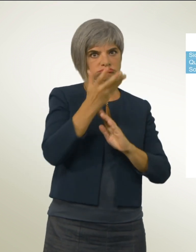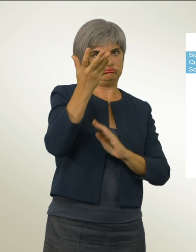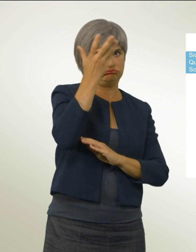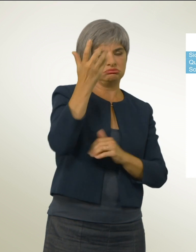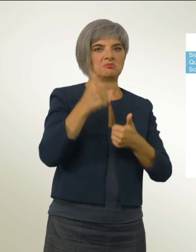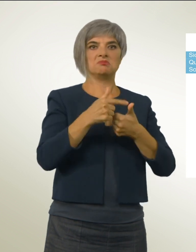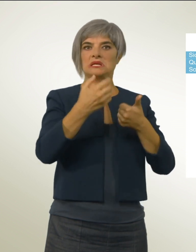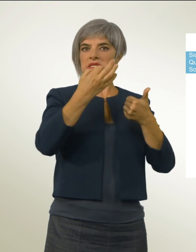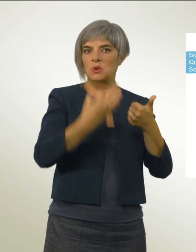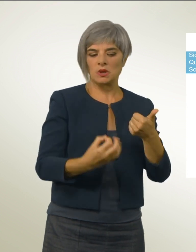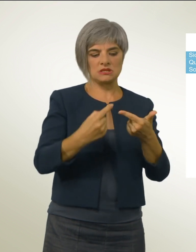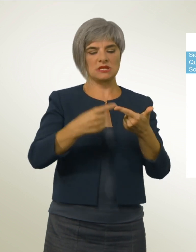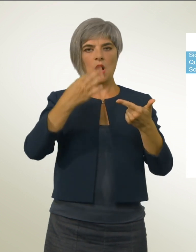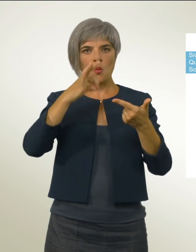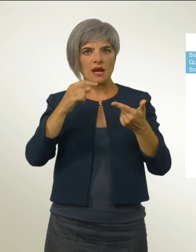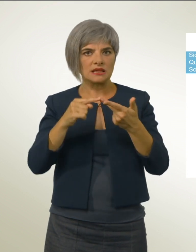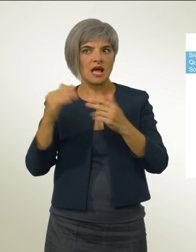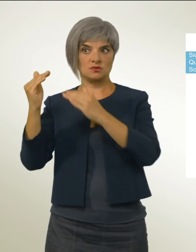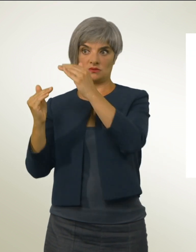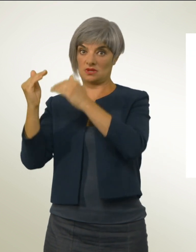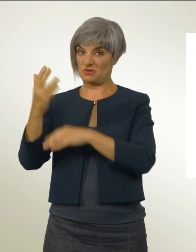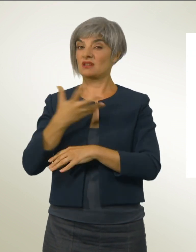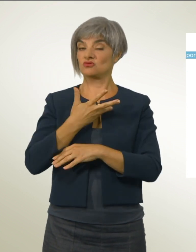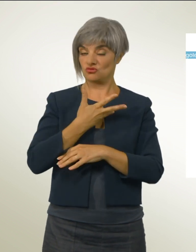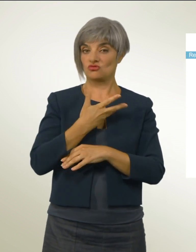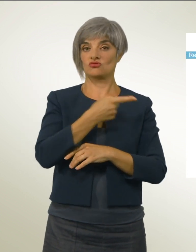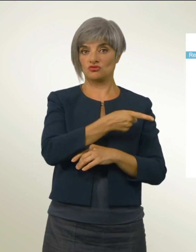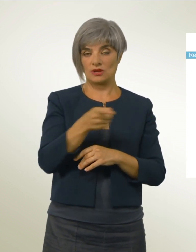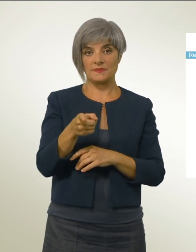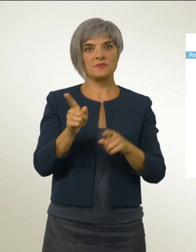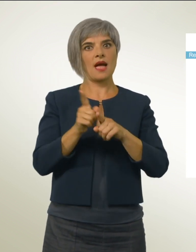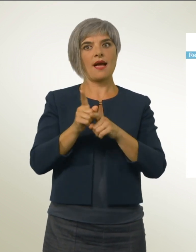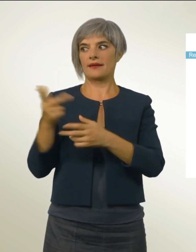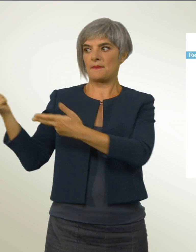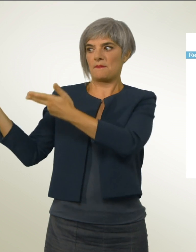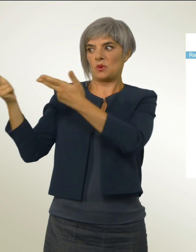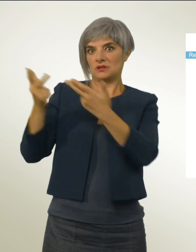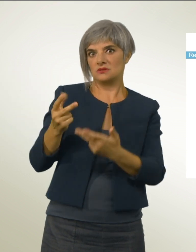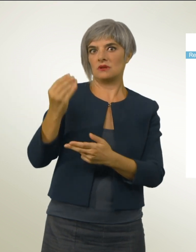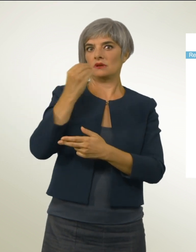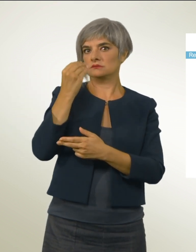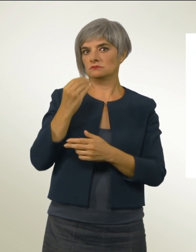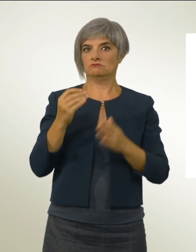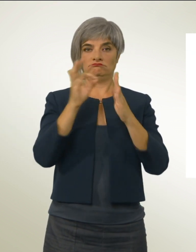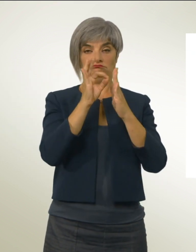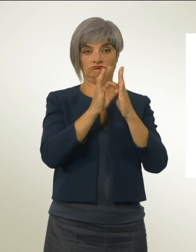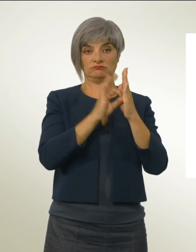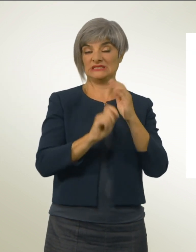qualità e la sostenibilità. Anche l'importazione di derrate alimentari è severamente disciplinata. L'iniziativa per